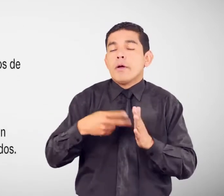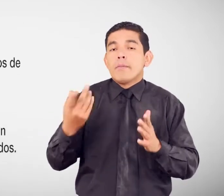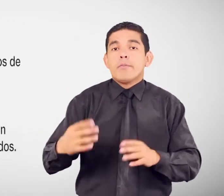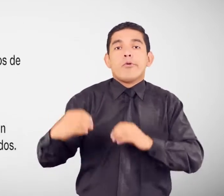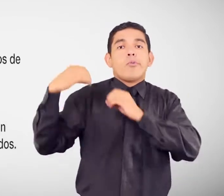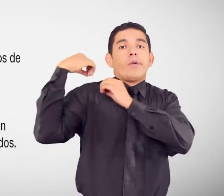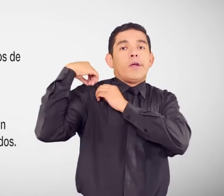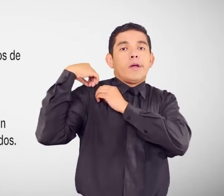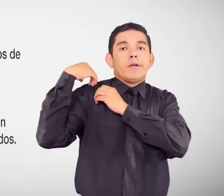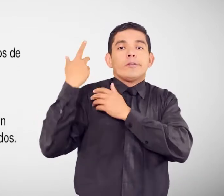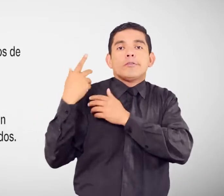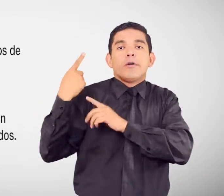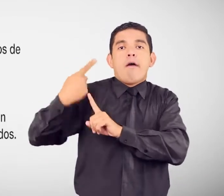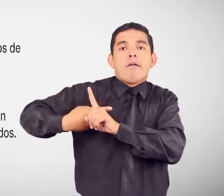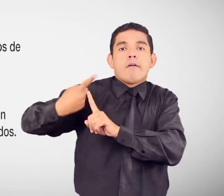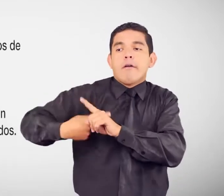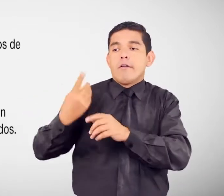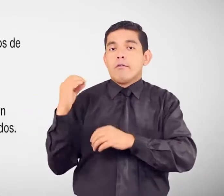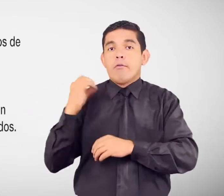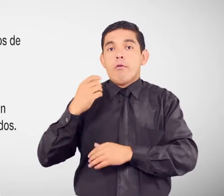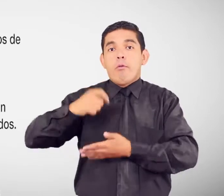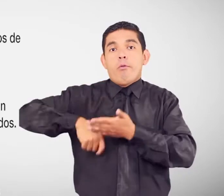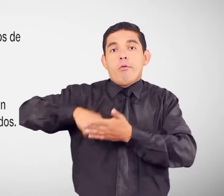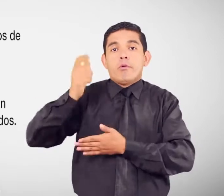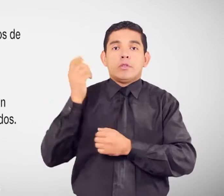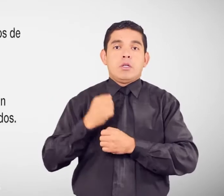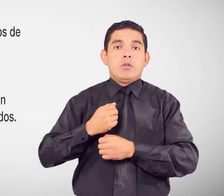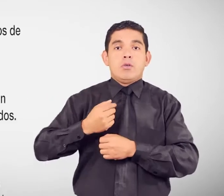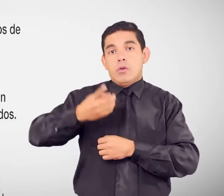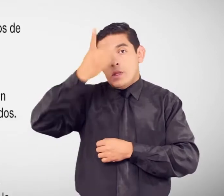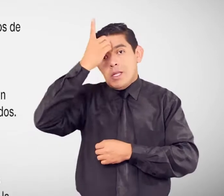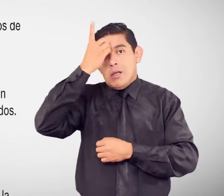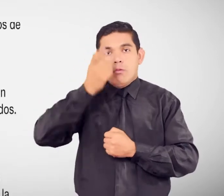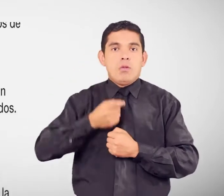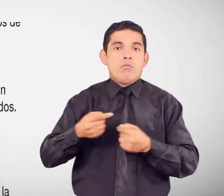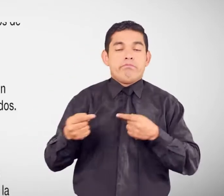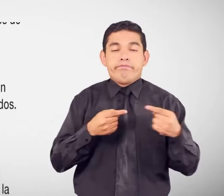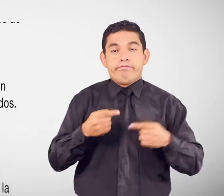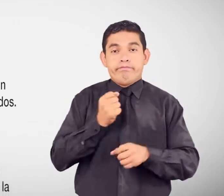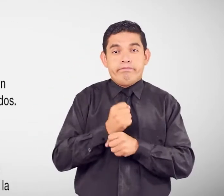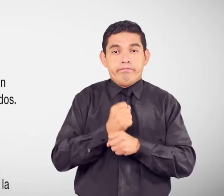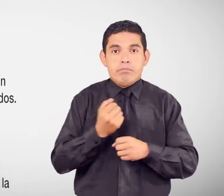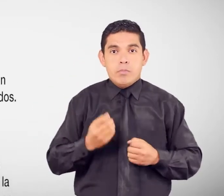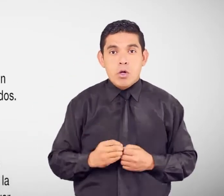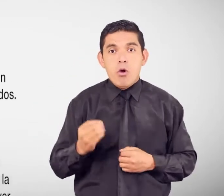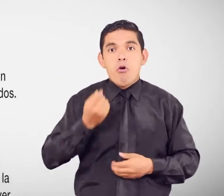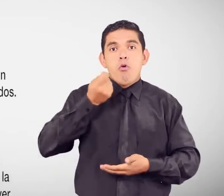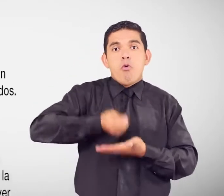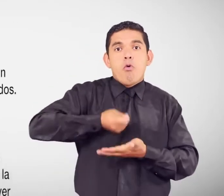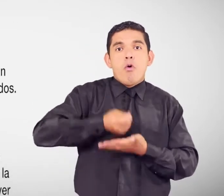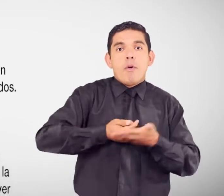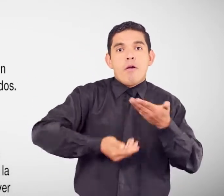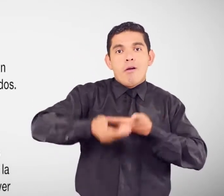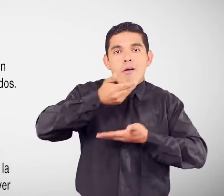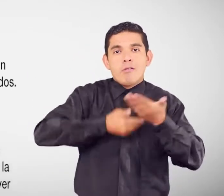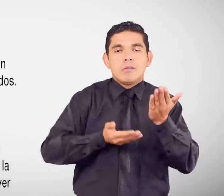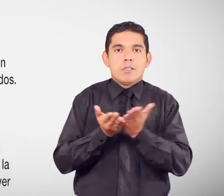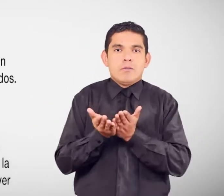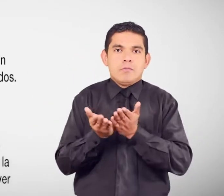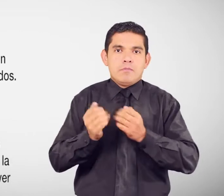Como arrendamientos Contratos Deudas Conflictos laborales Adquisiciones de bienes Y servicios